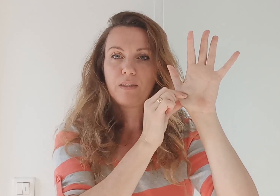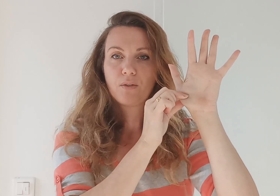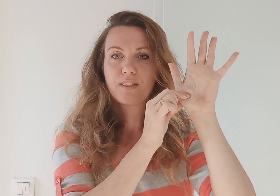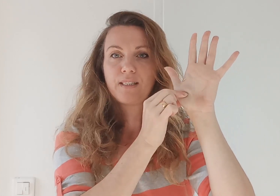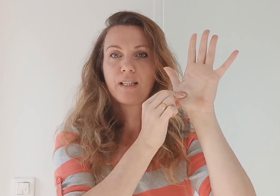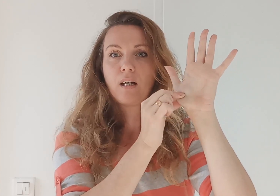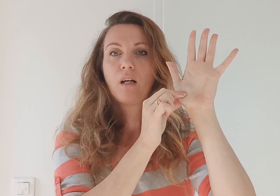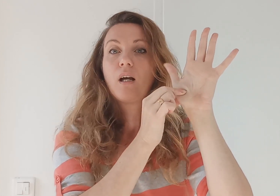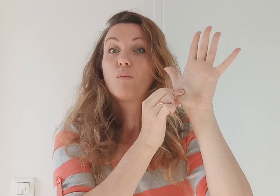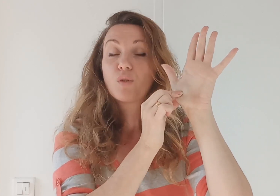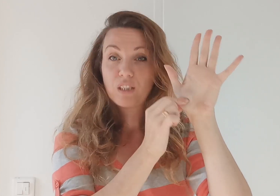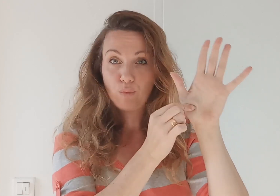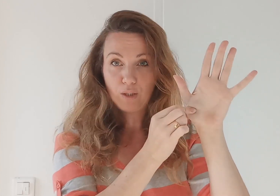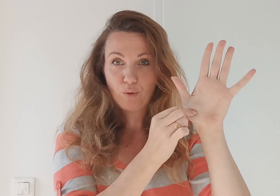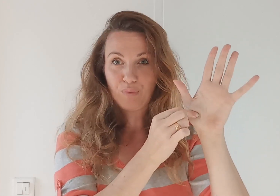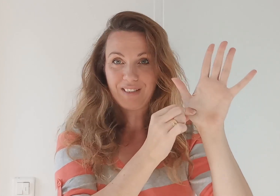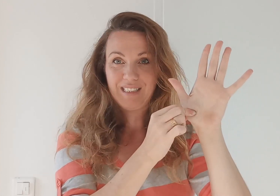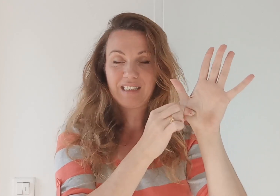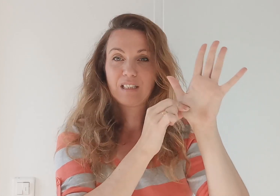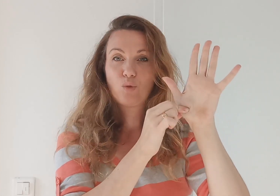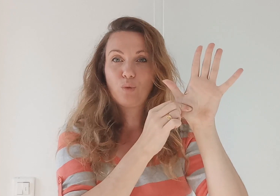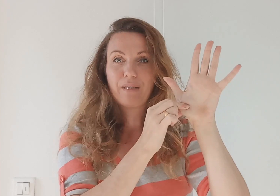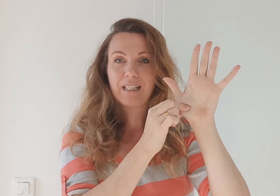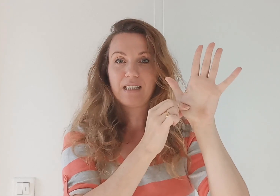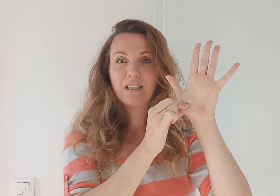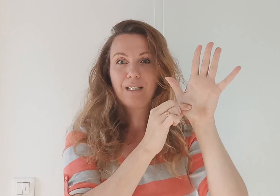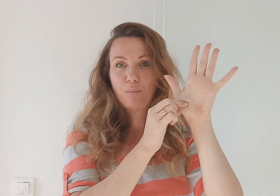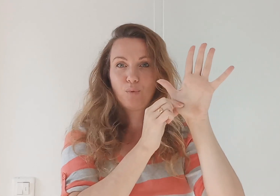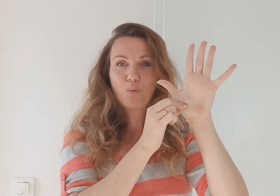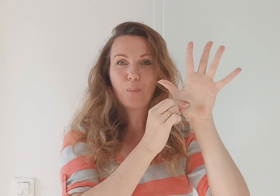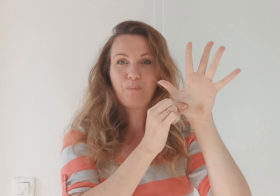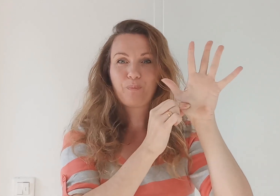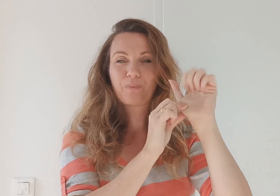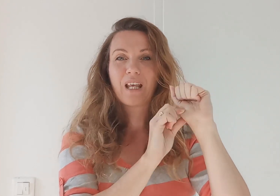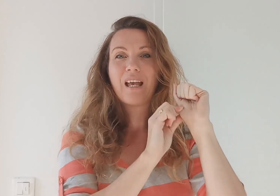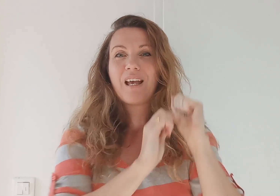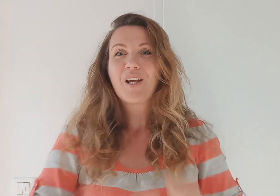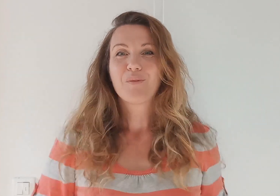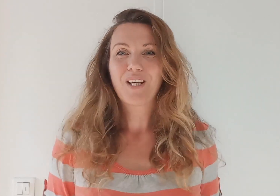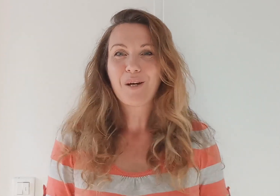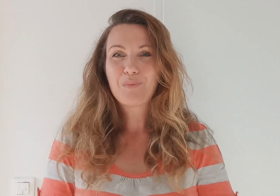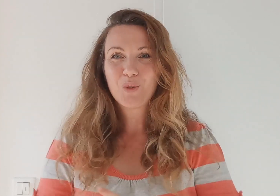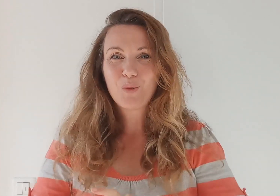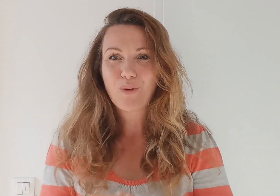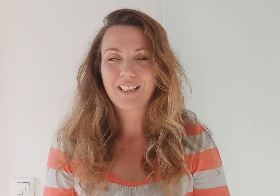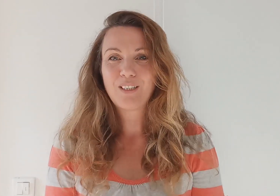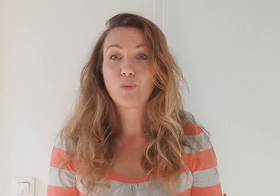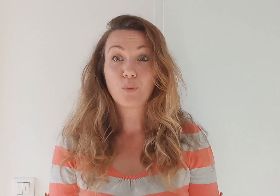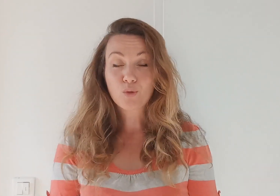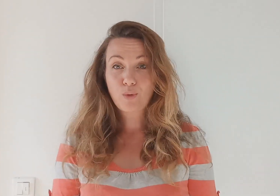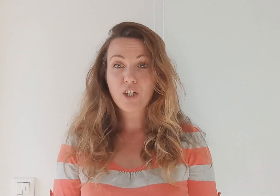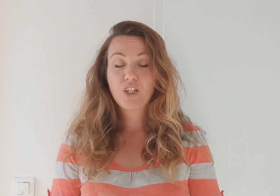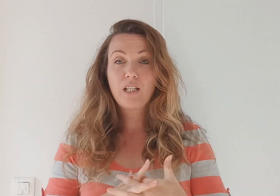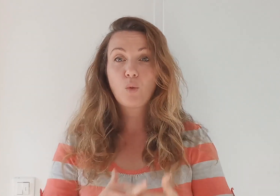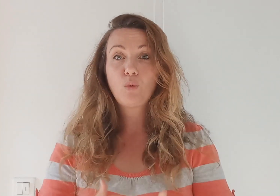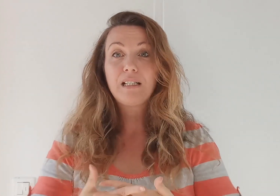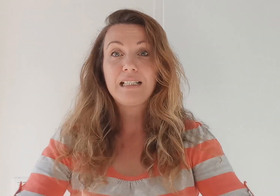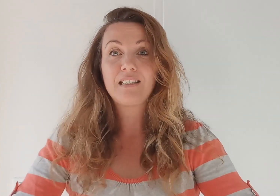'éminence tena, pour stimuler ce point 10 du méridien des poumons. Voilà pour nos points clés, donc pour soulager les rhumes, les